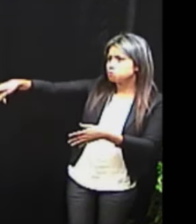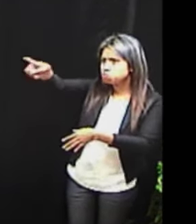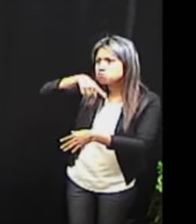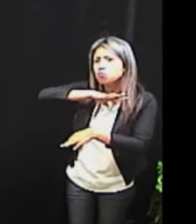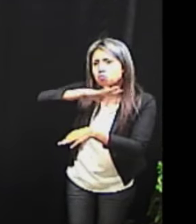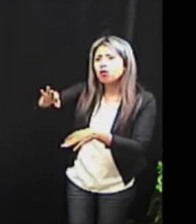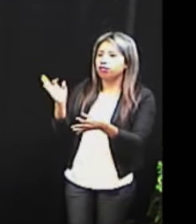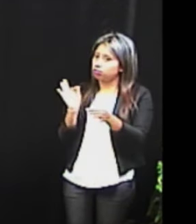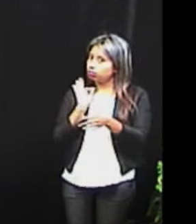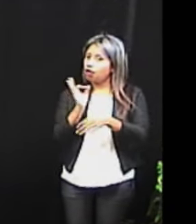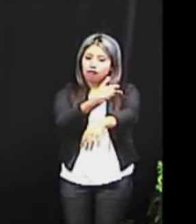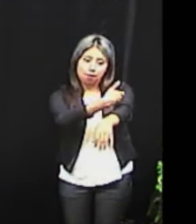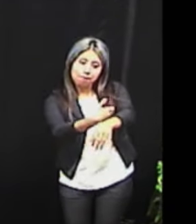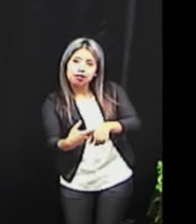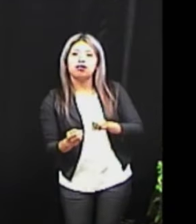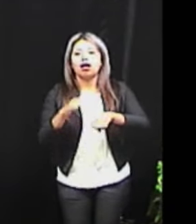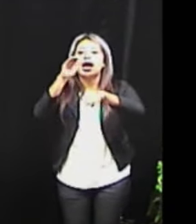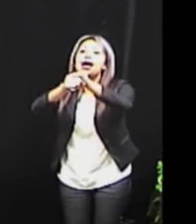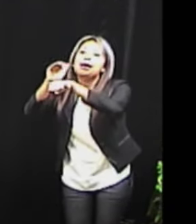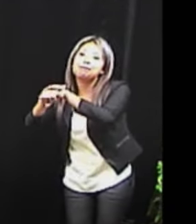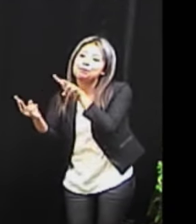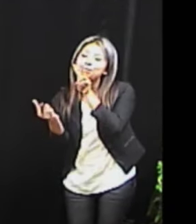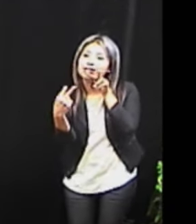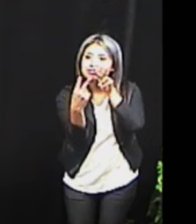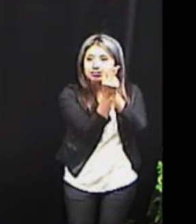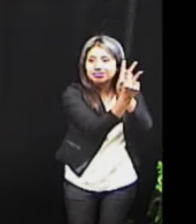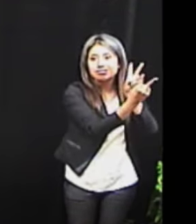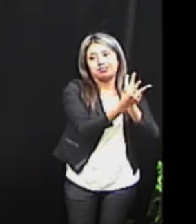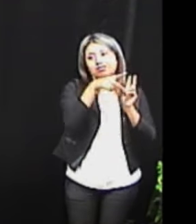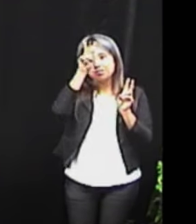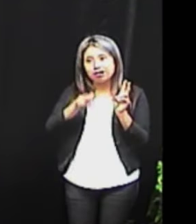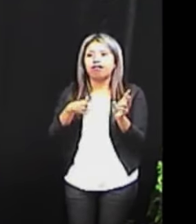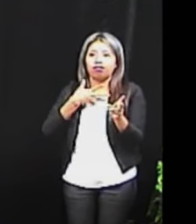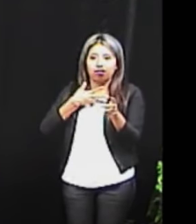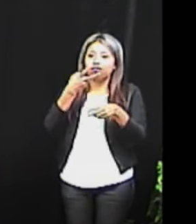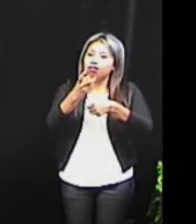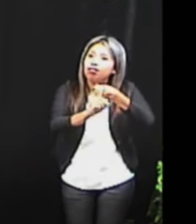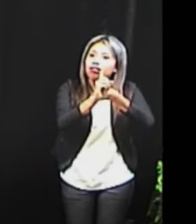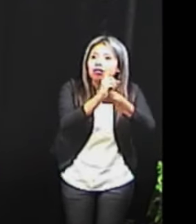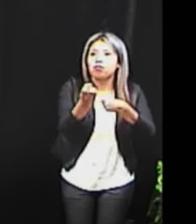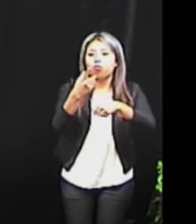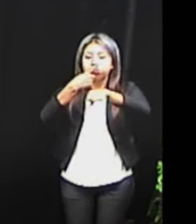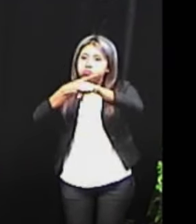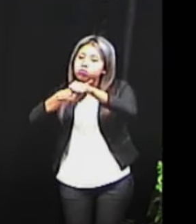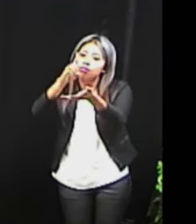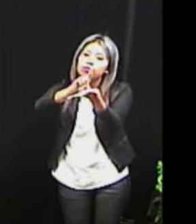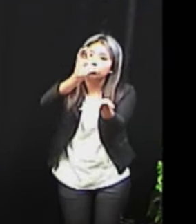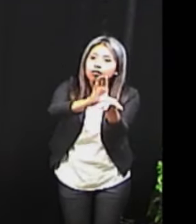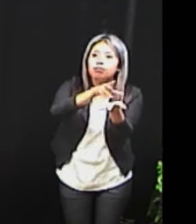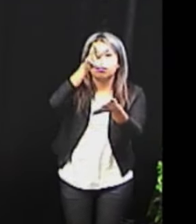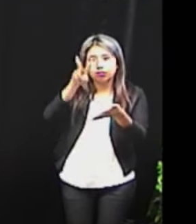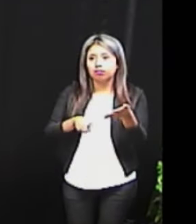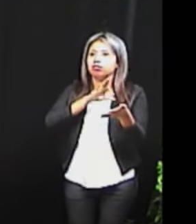familiar, amigo, vecino, que presenta alguna de estas dificultades y que su discapacidad es